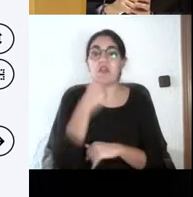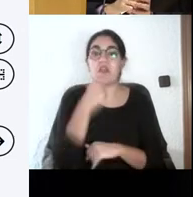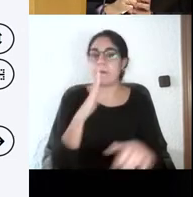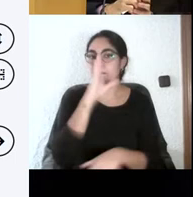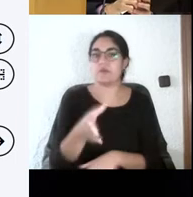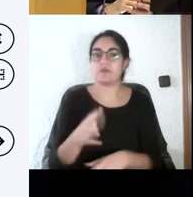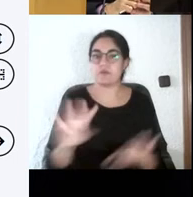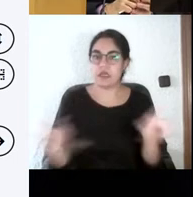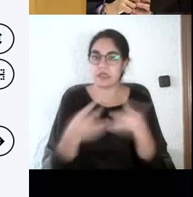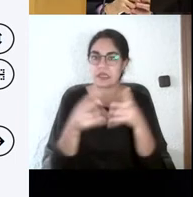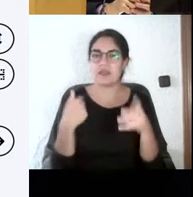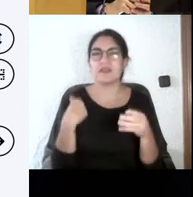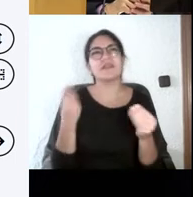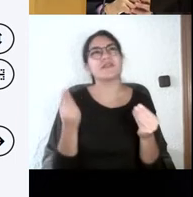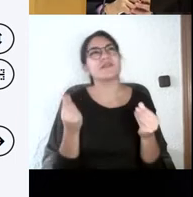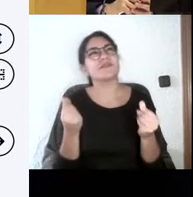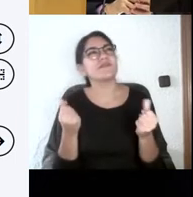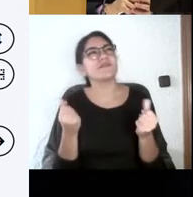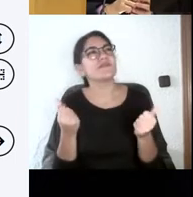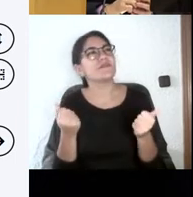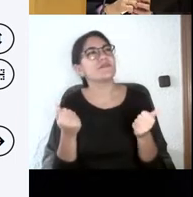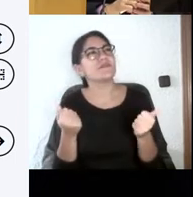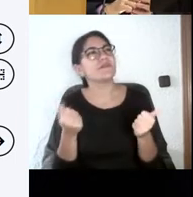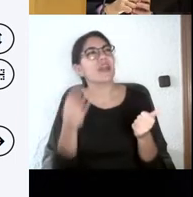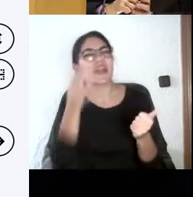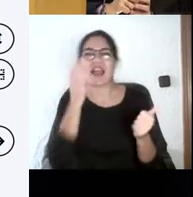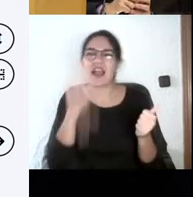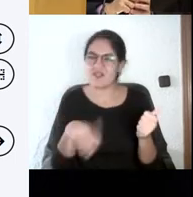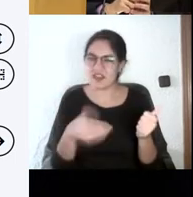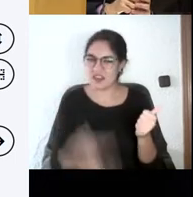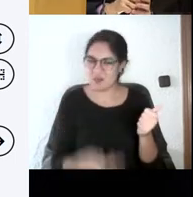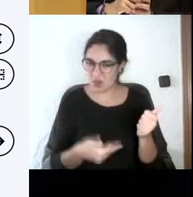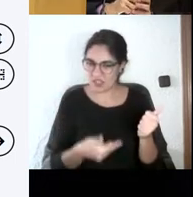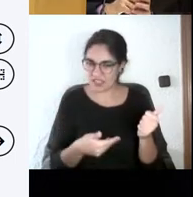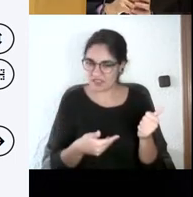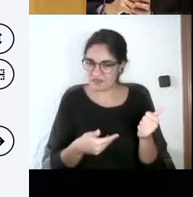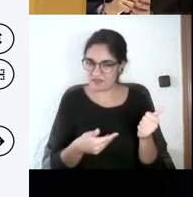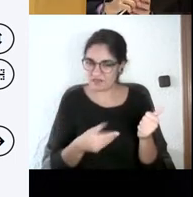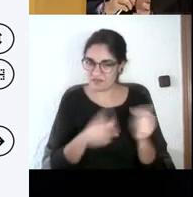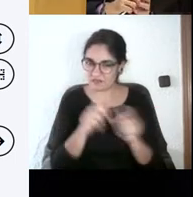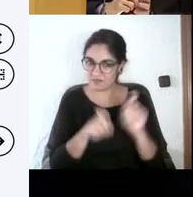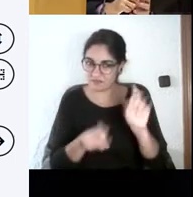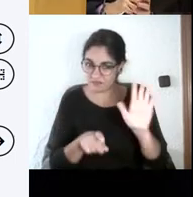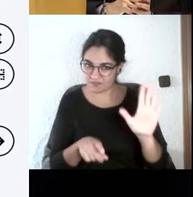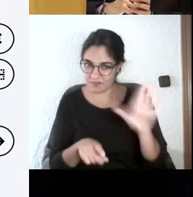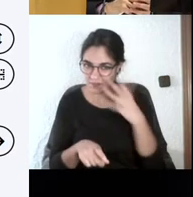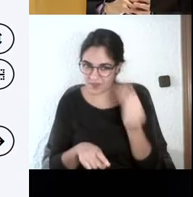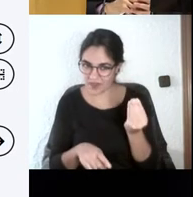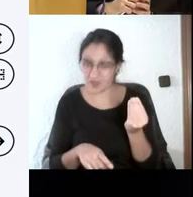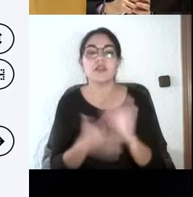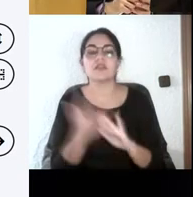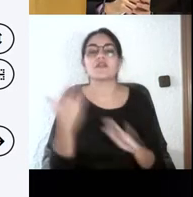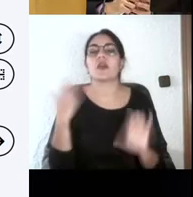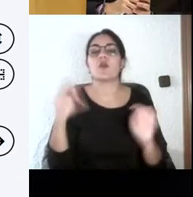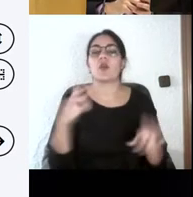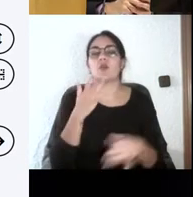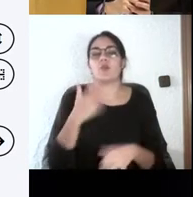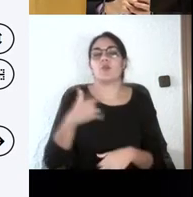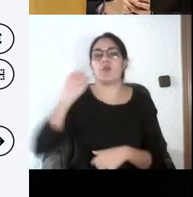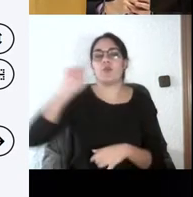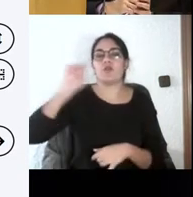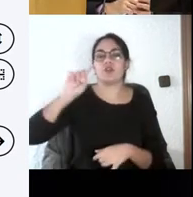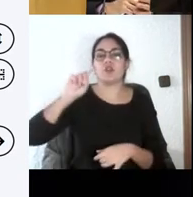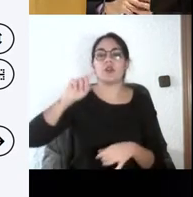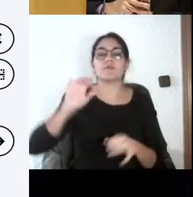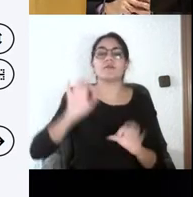a lo mejor no es en lo que tenemos que poner el foco. Me explico, si yo, por ejemplo, yo soy profesor en una asignatura de redes,